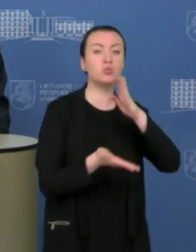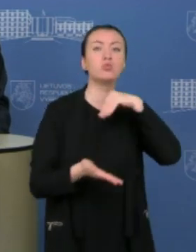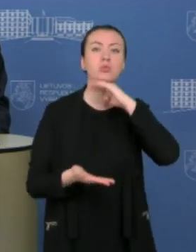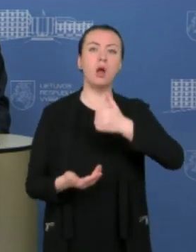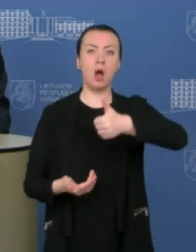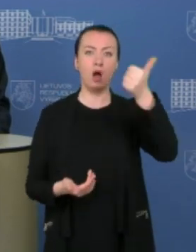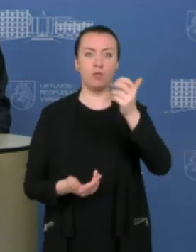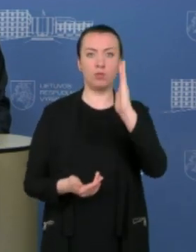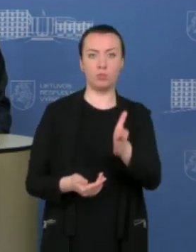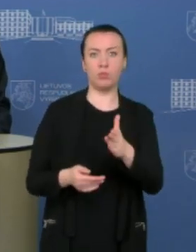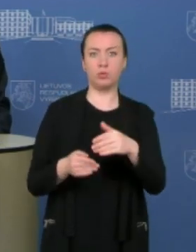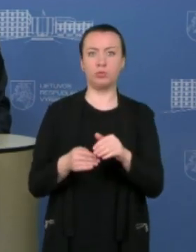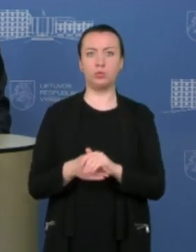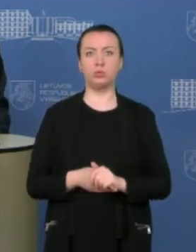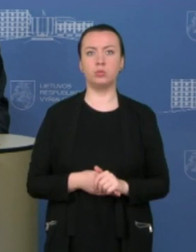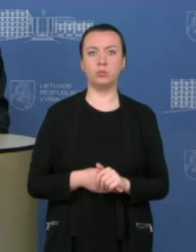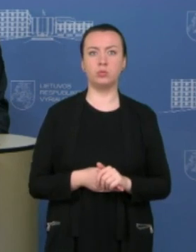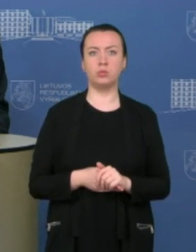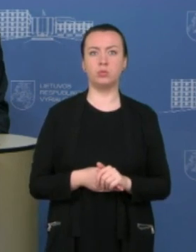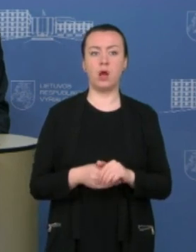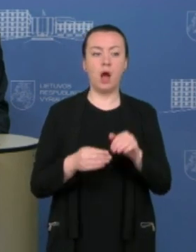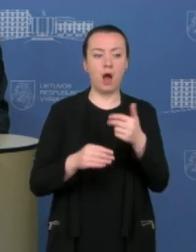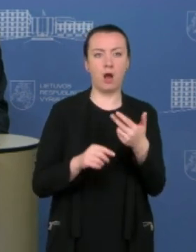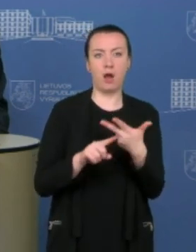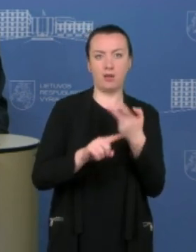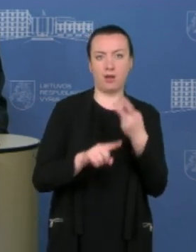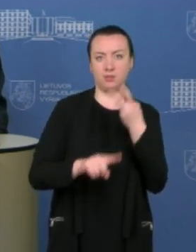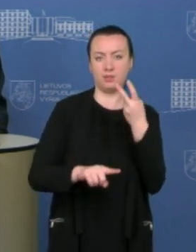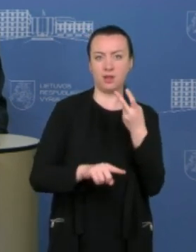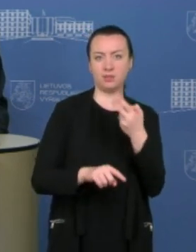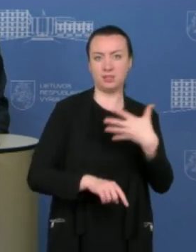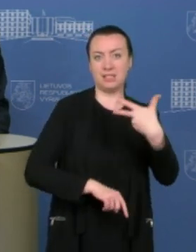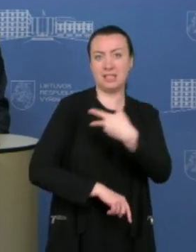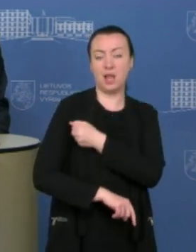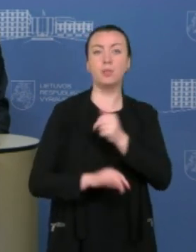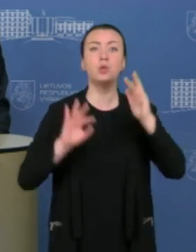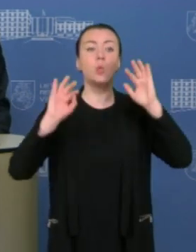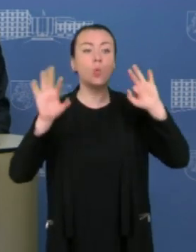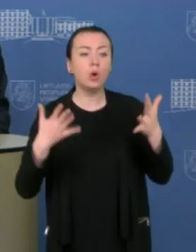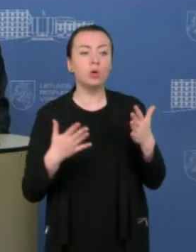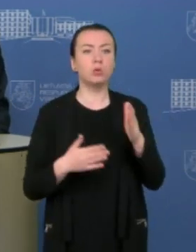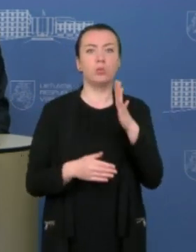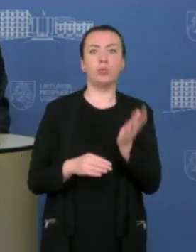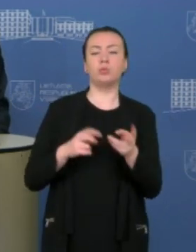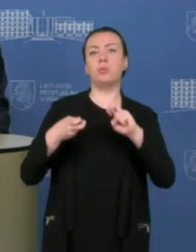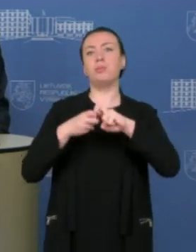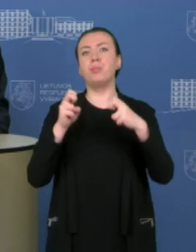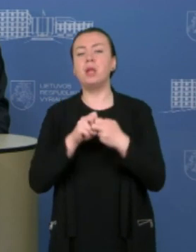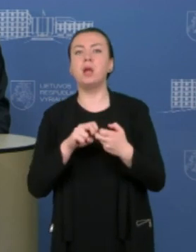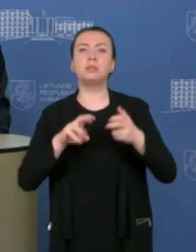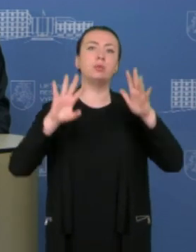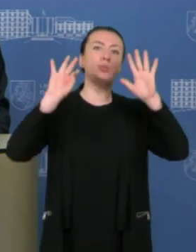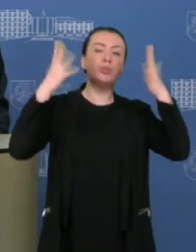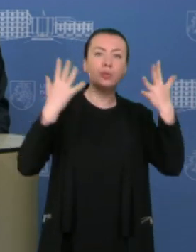kad būtų atliekamas antrasis skiepas, nes jeigu iki to laiko Lietuvai būtų dėl kokių nors nuo mūsų nepriklausančių